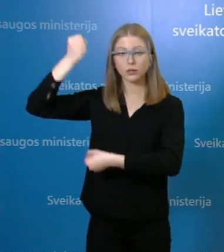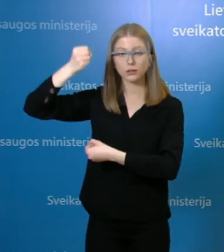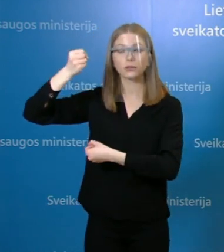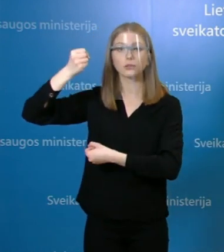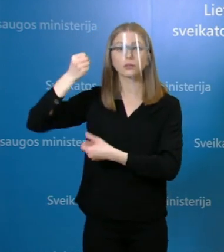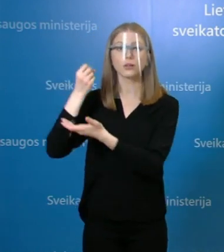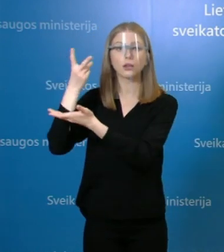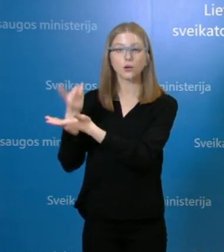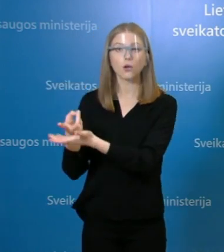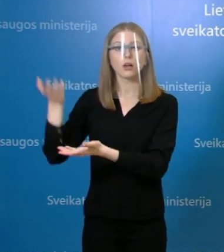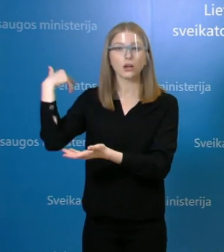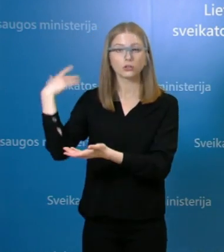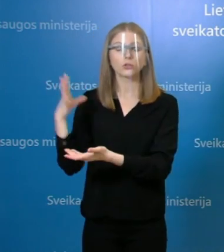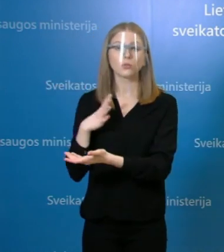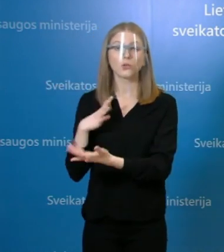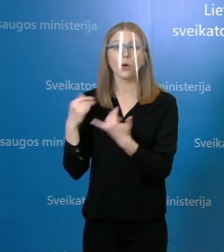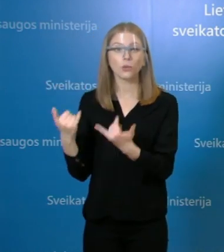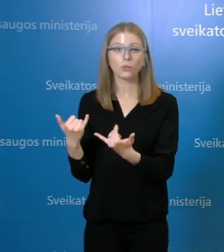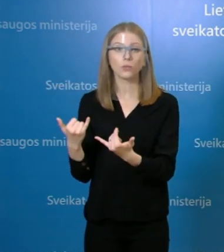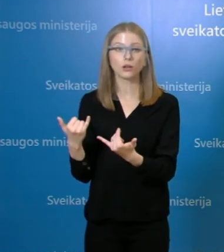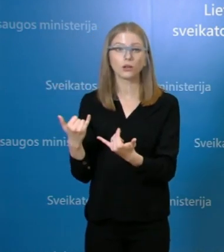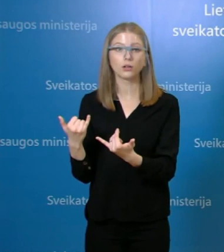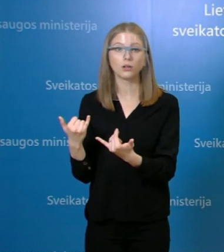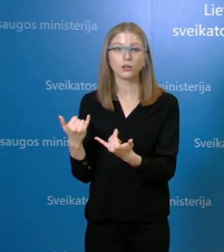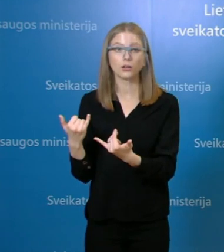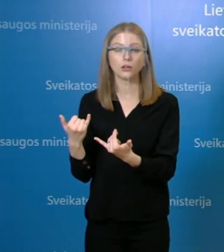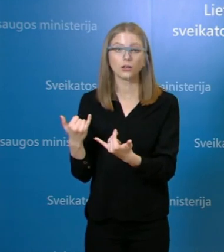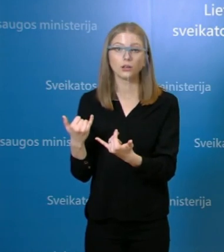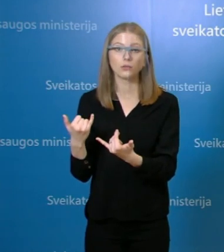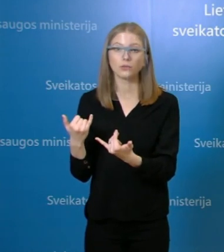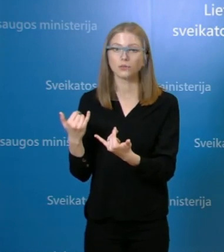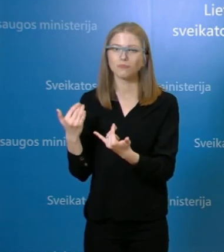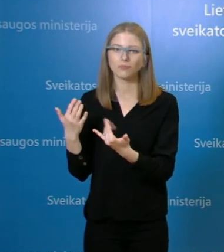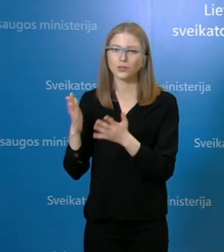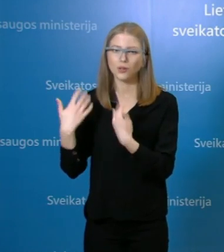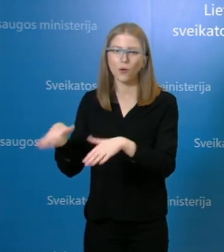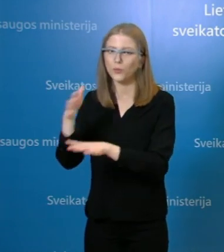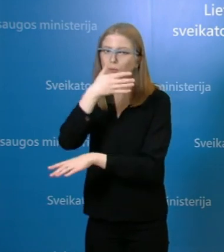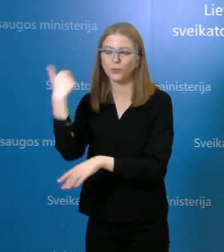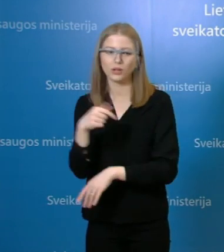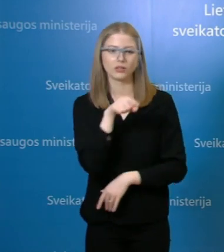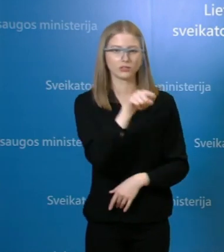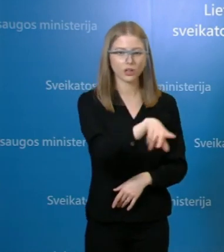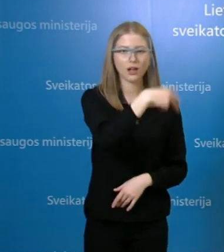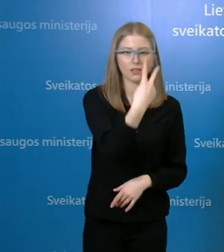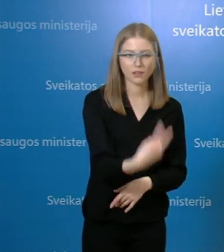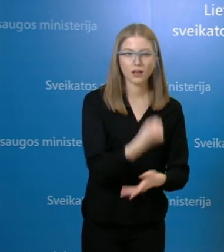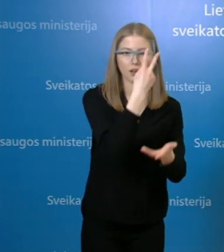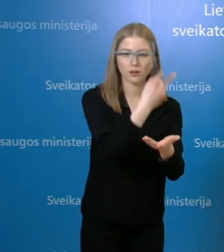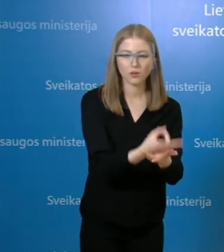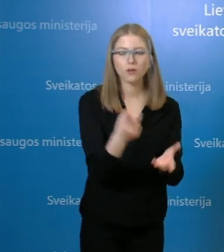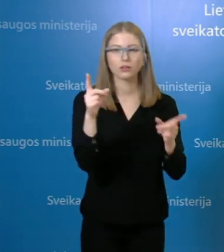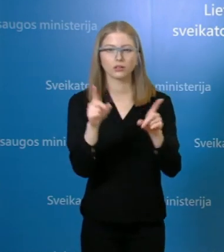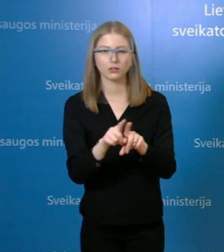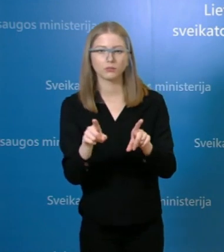ligoninę anksčiau buvo aptarta, dabar šiandien jau kalbu apie du atvejus, Respublikinėje Vilniaus universitetinę ligoninę ir vėliau būtent tie